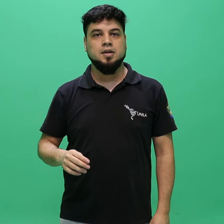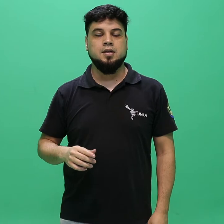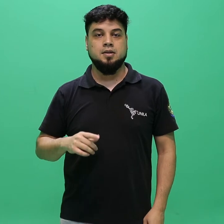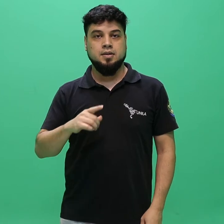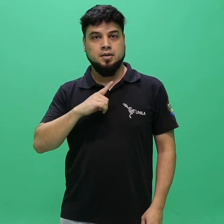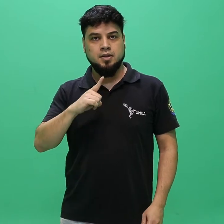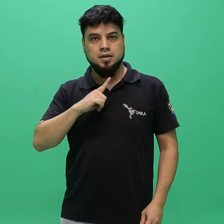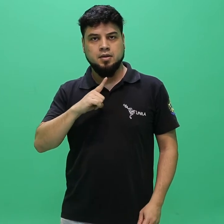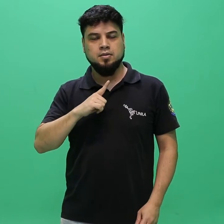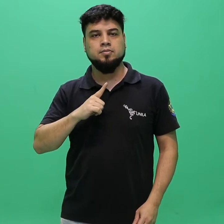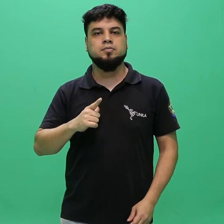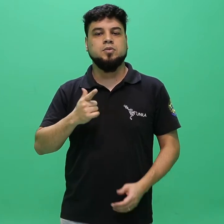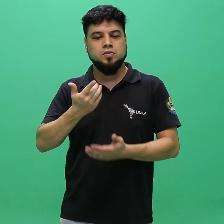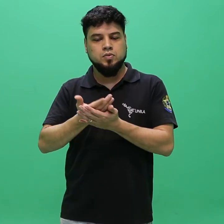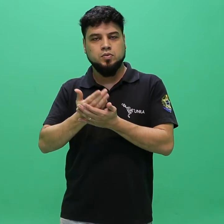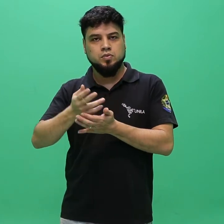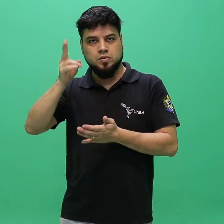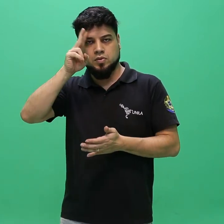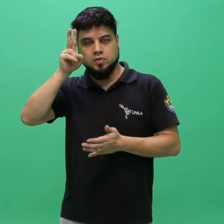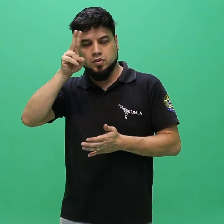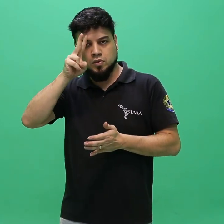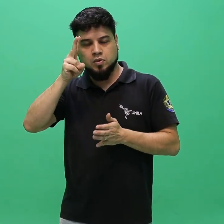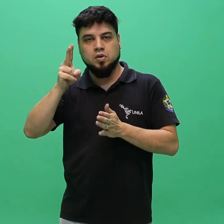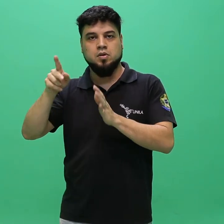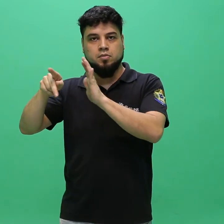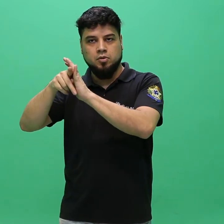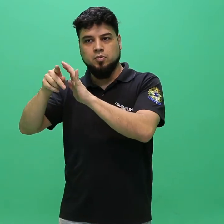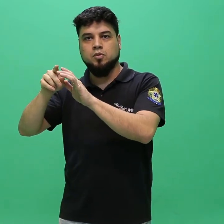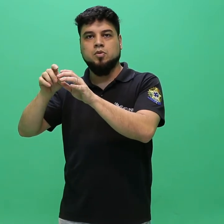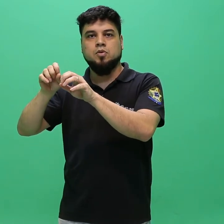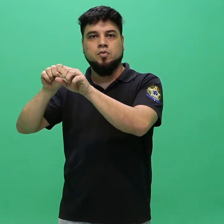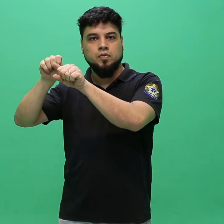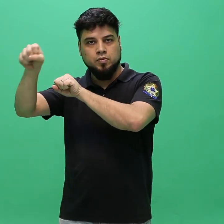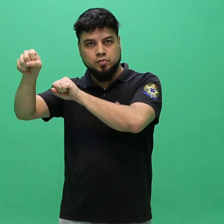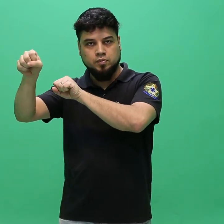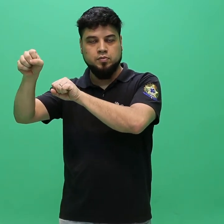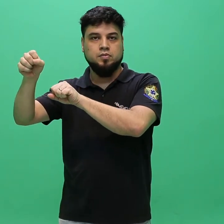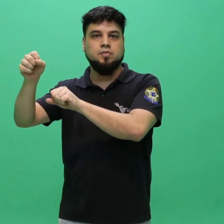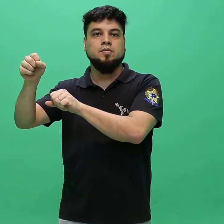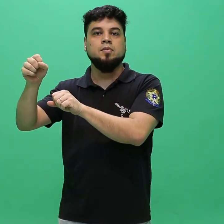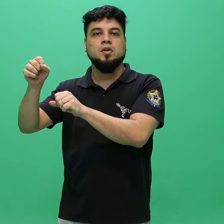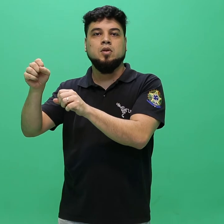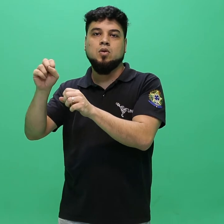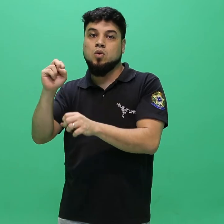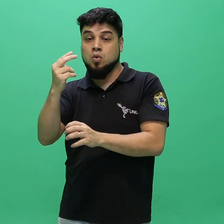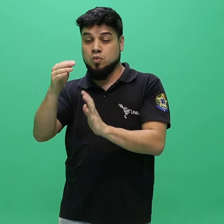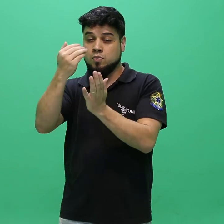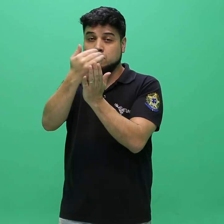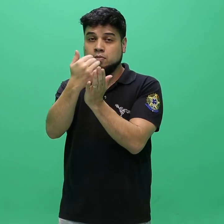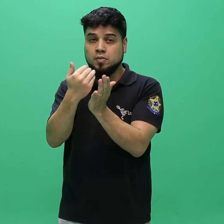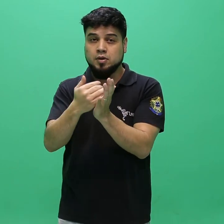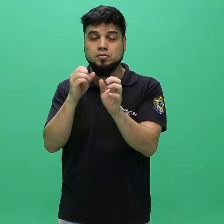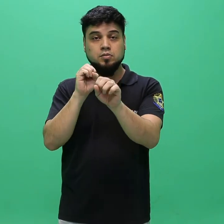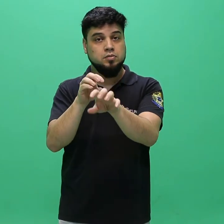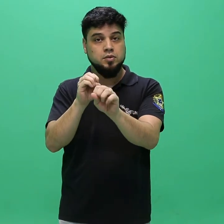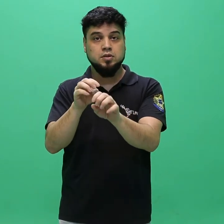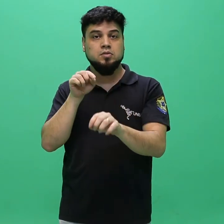graduação e ou planos de ensino não possuam o somatório da carga horária total do